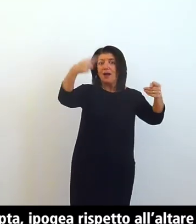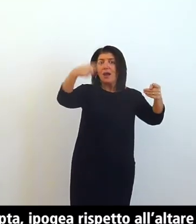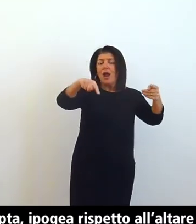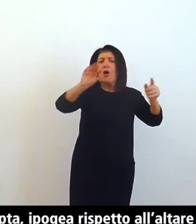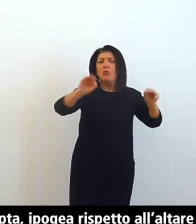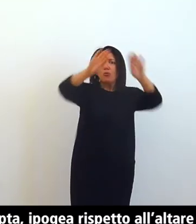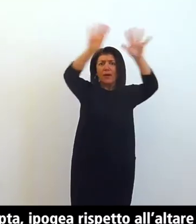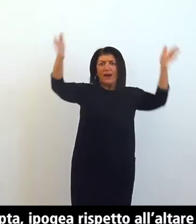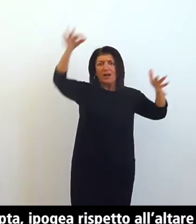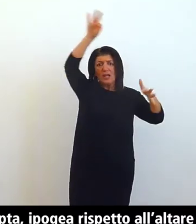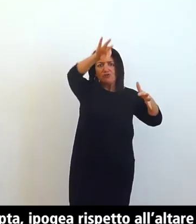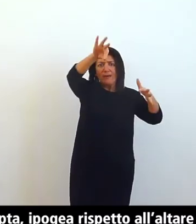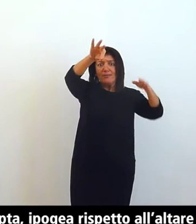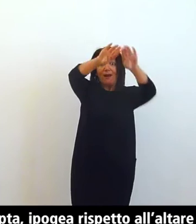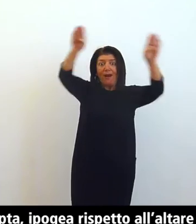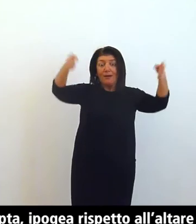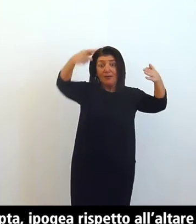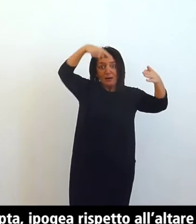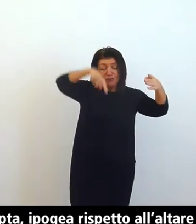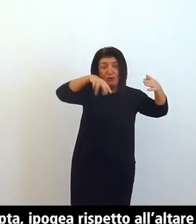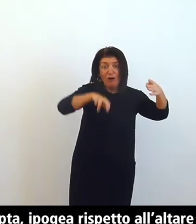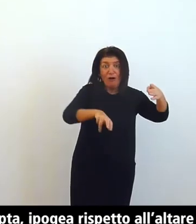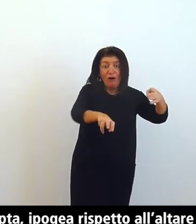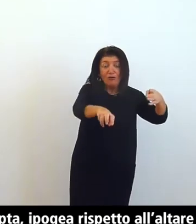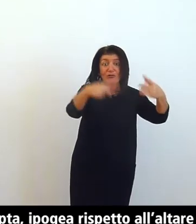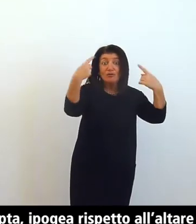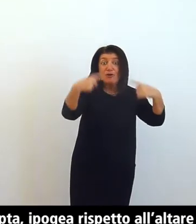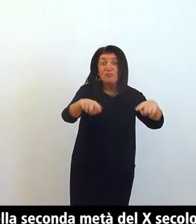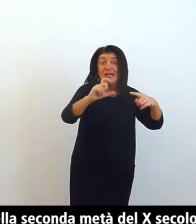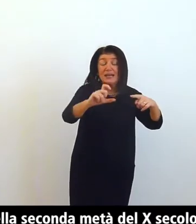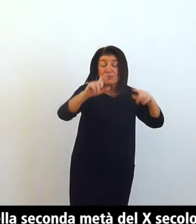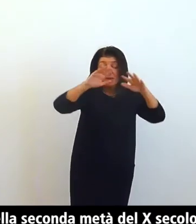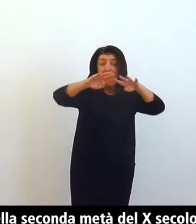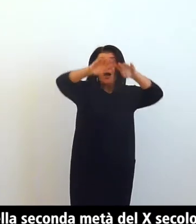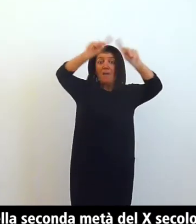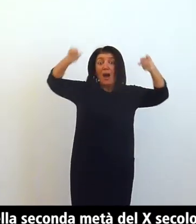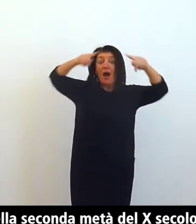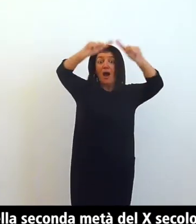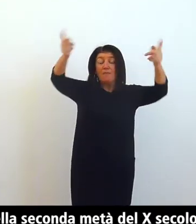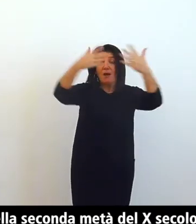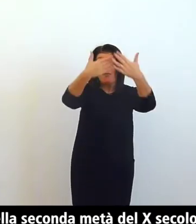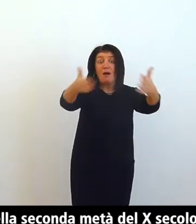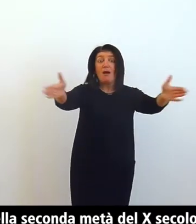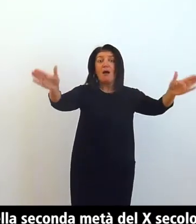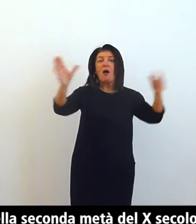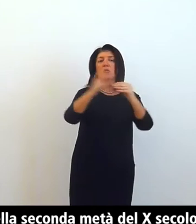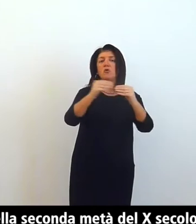serie di arcate venne costruita nella seconda metà del decimo secolo durante i lavori di